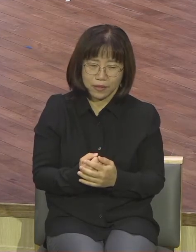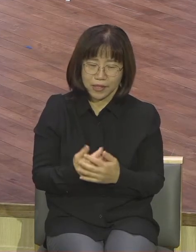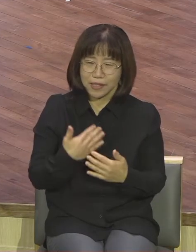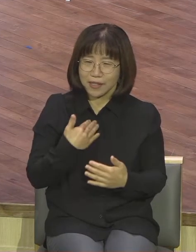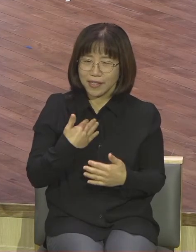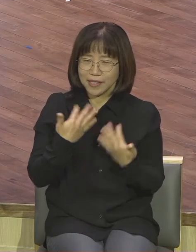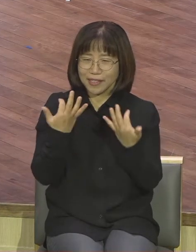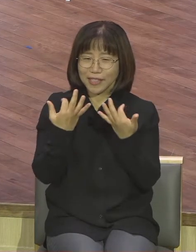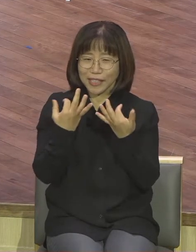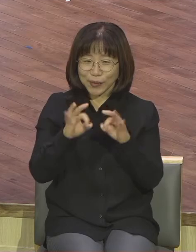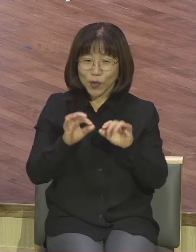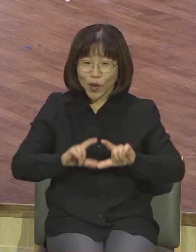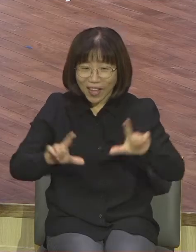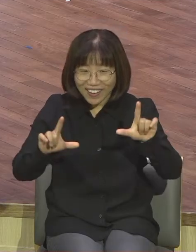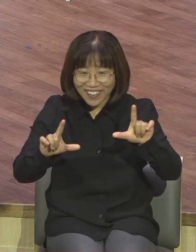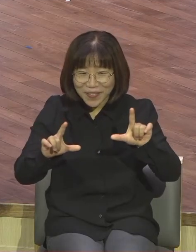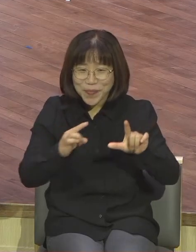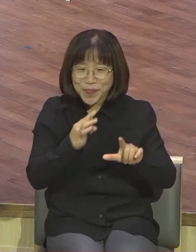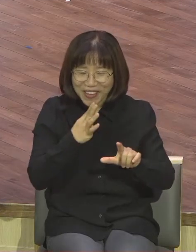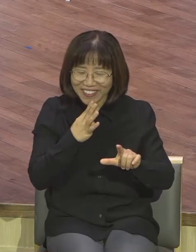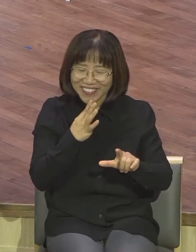주일날 완전히 까만 거 입어